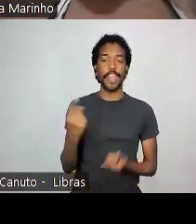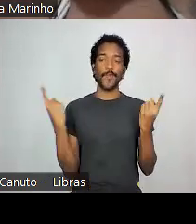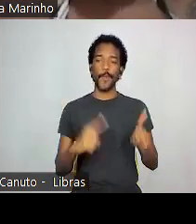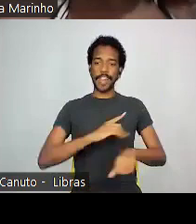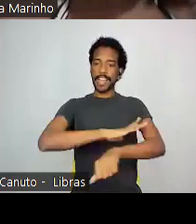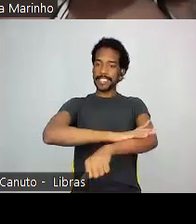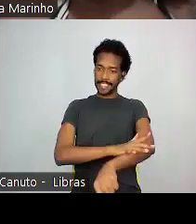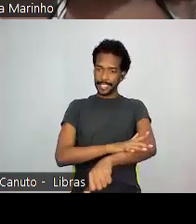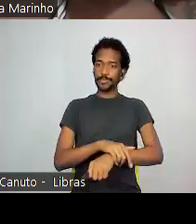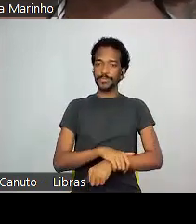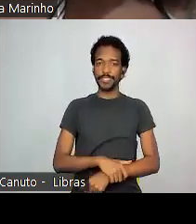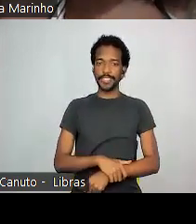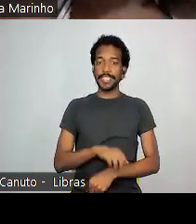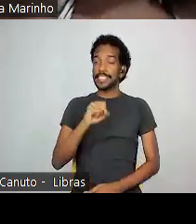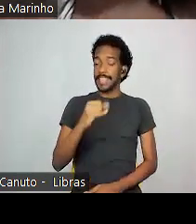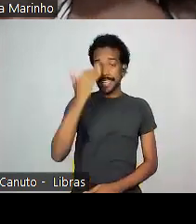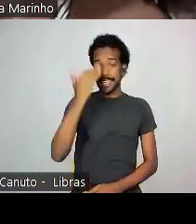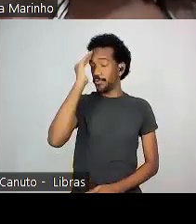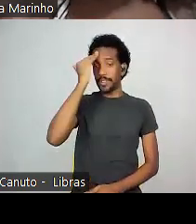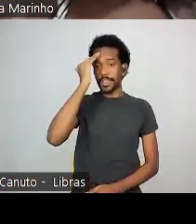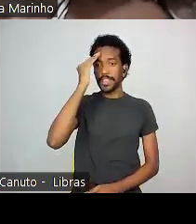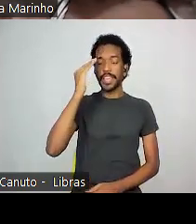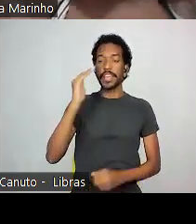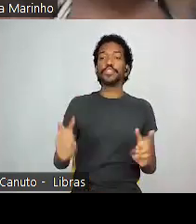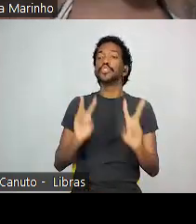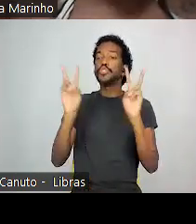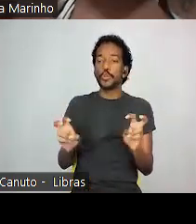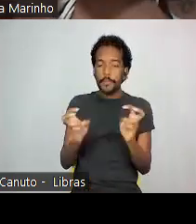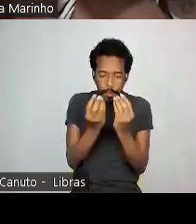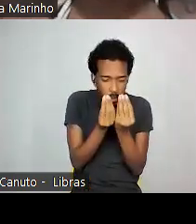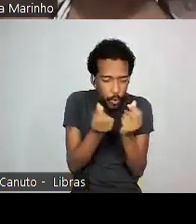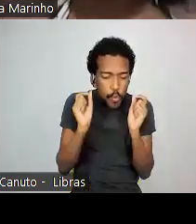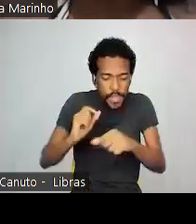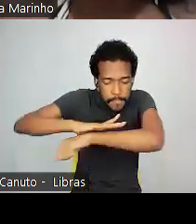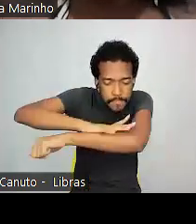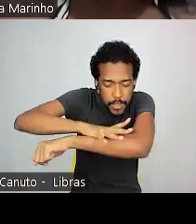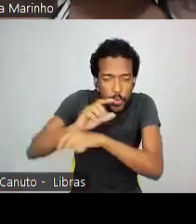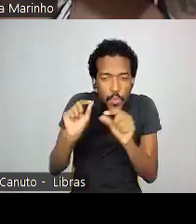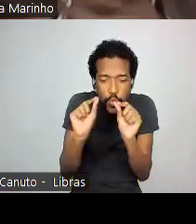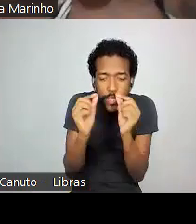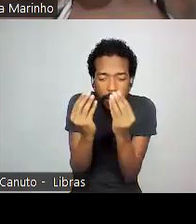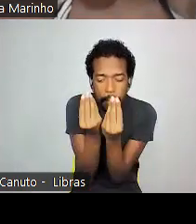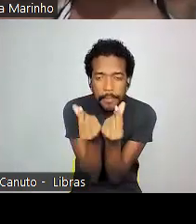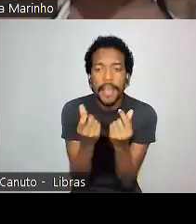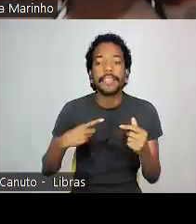sem se entender racista na minúcia e tem um monte de lideranças pretas, mas as lideranças pretas não têm